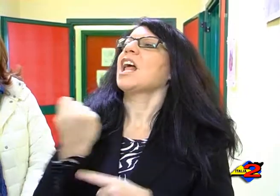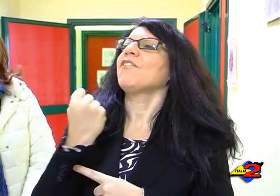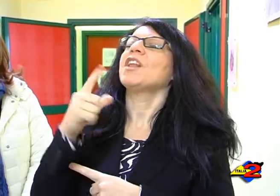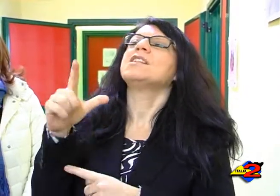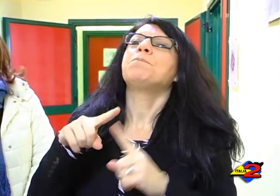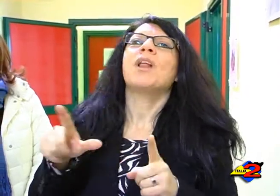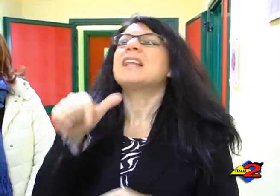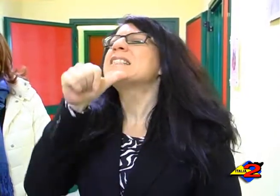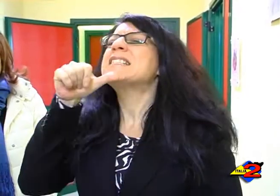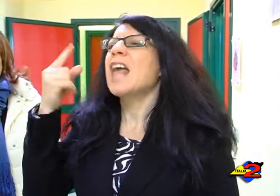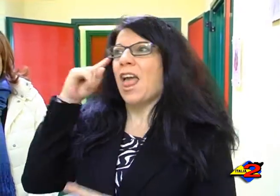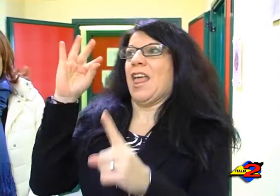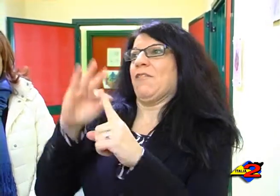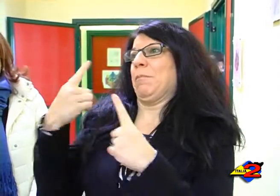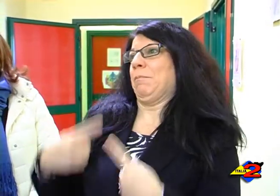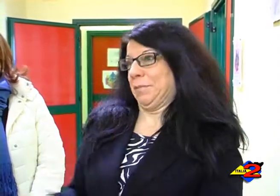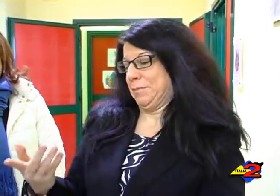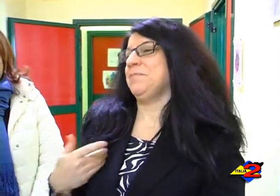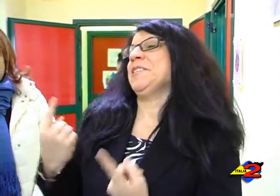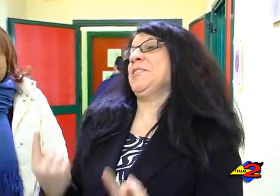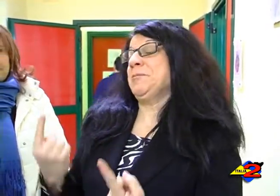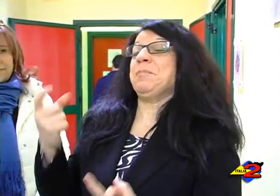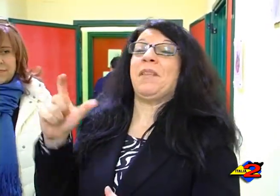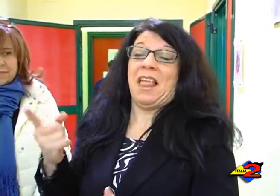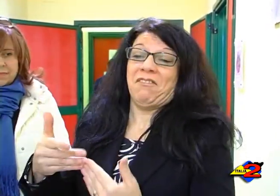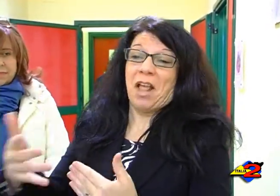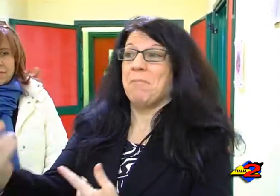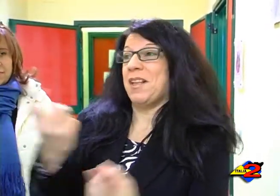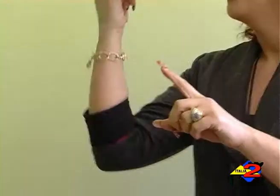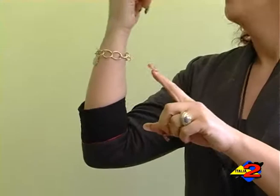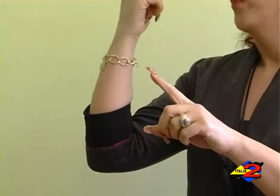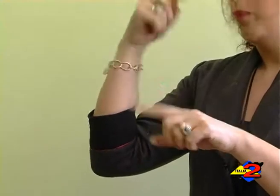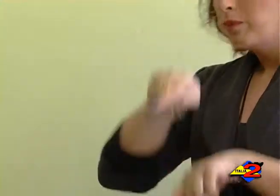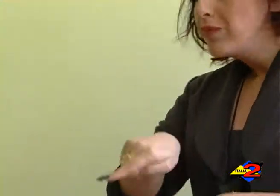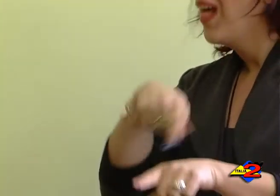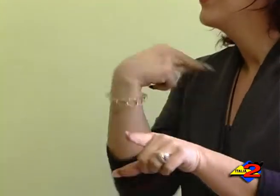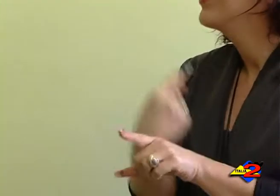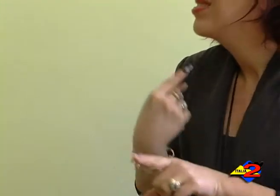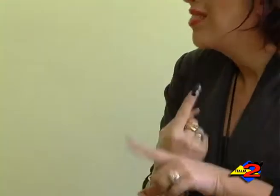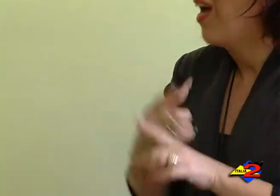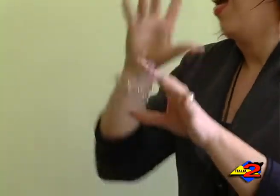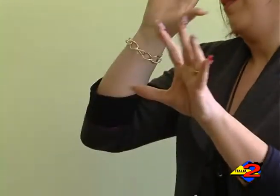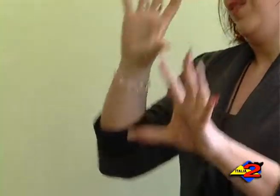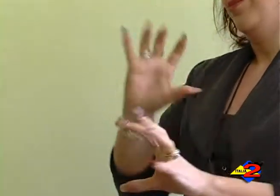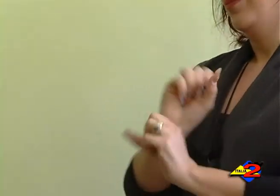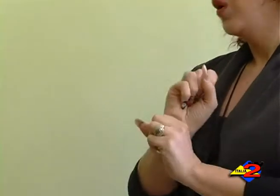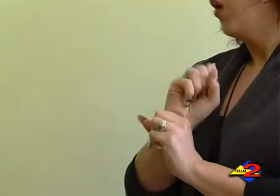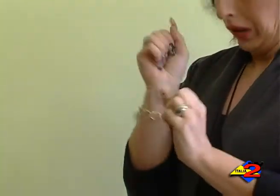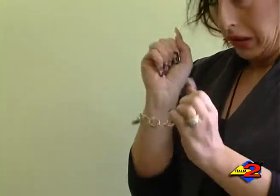comprensorio del Vallo di Diano e del piano di zona S4 affinché possano supportare anche loro questo servizio e che spero